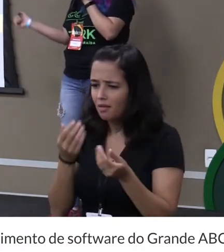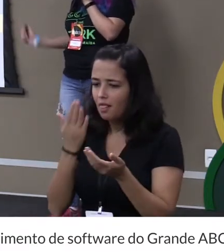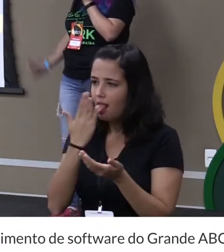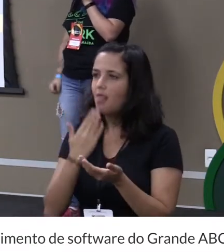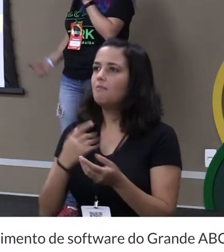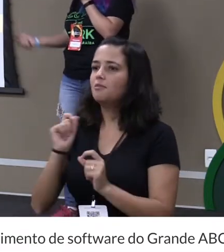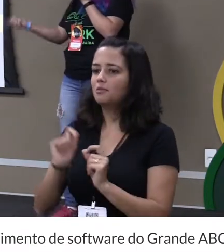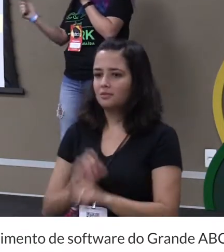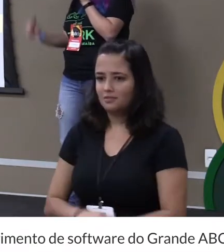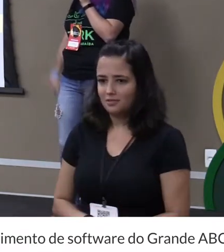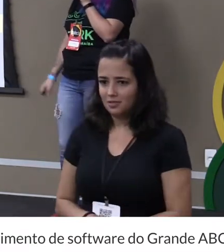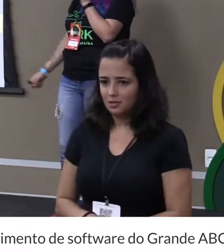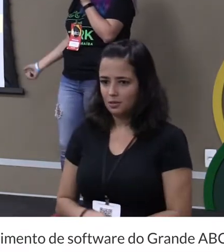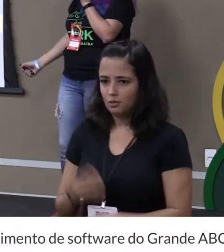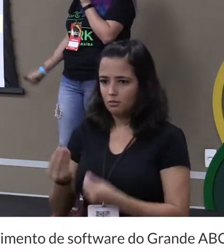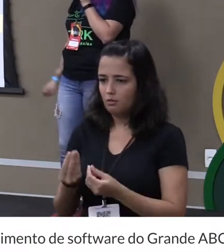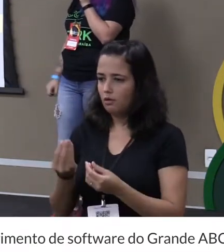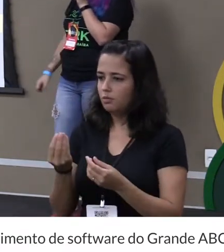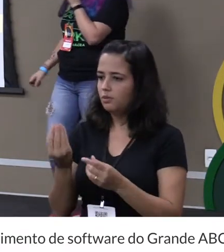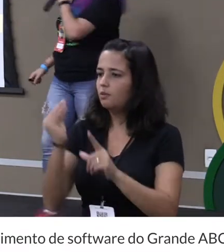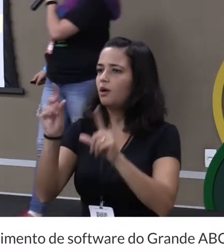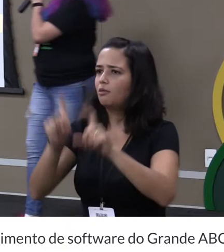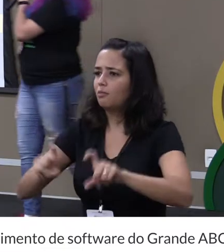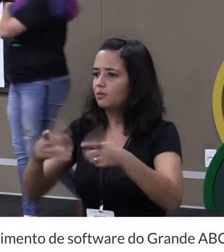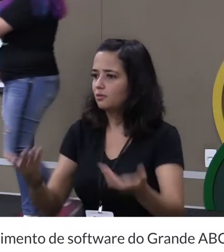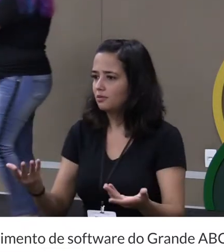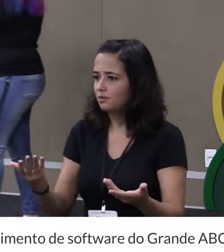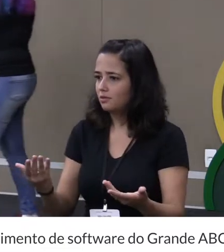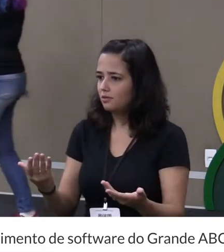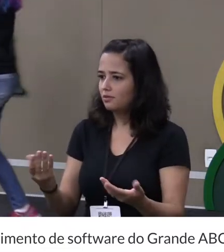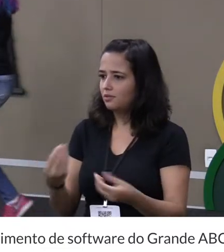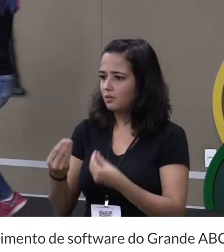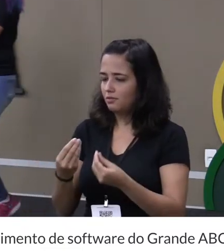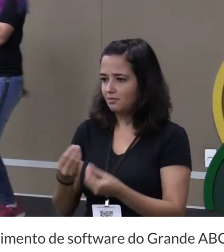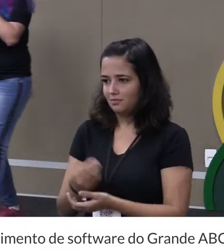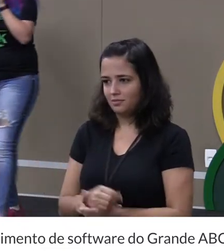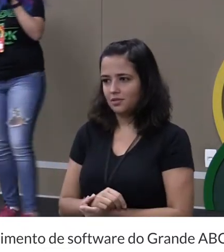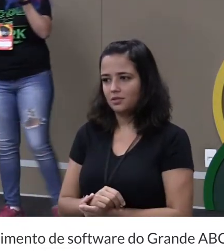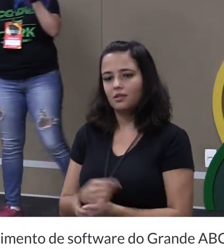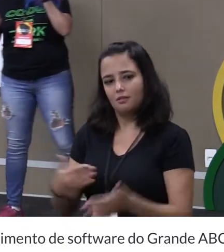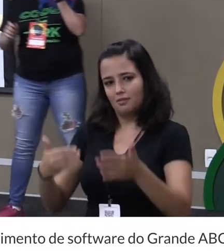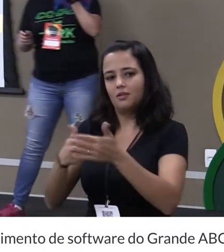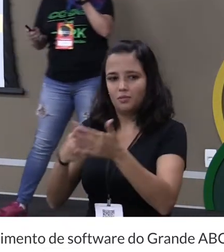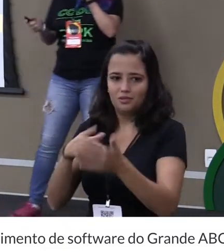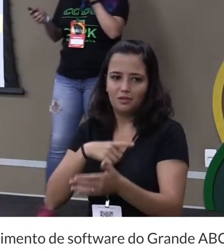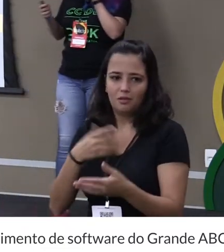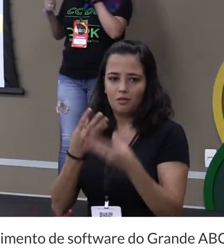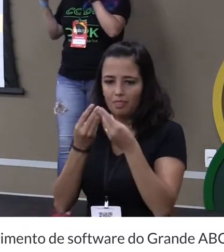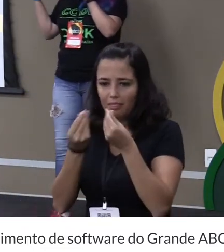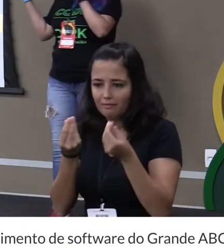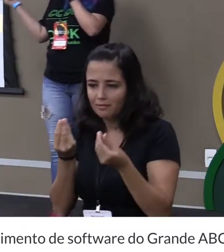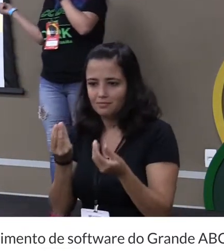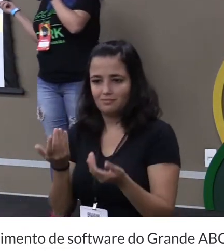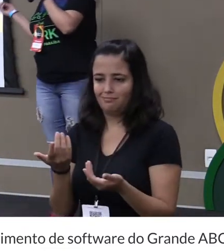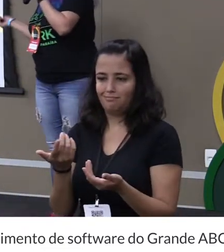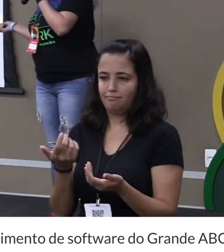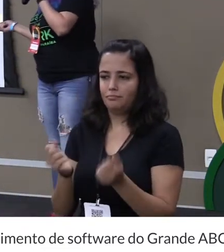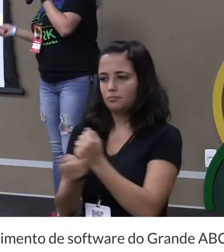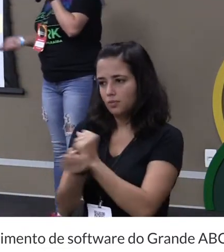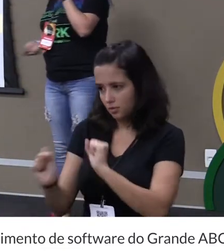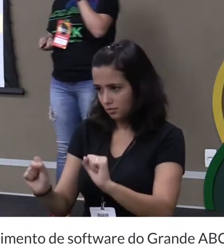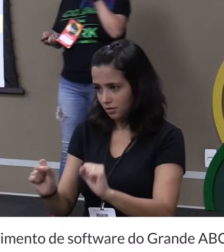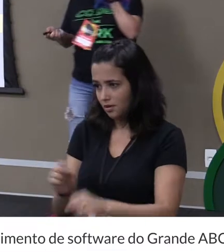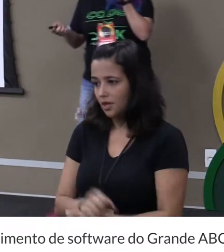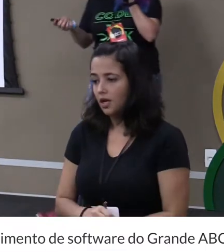sentir o gosto como você vai colocar esse gosto ali meu Deus do tem que ter um limite também e aí ele falou sobre o